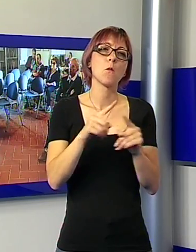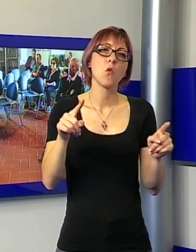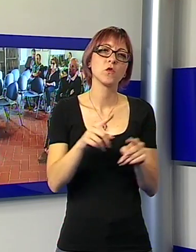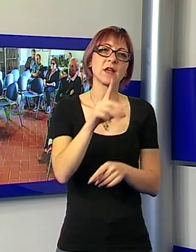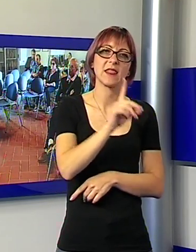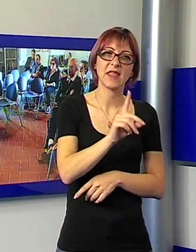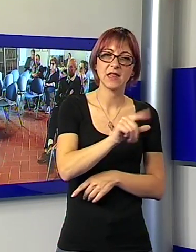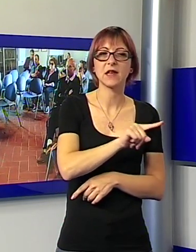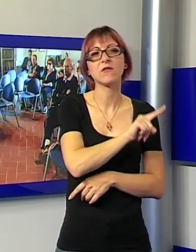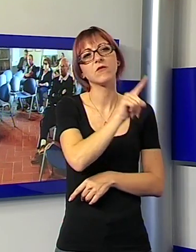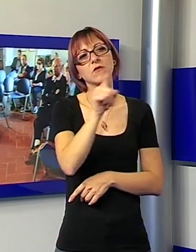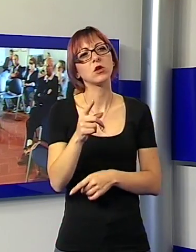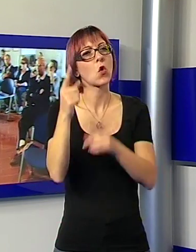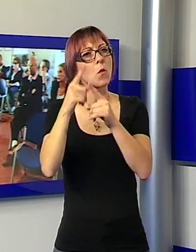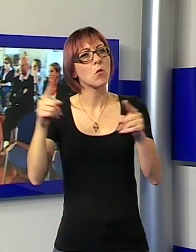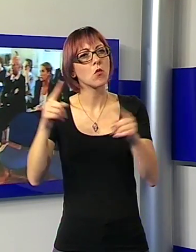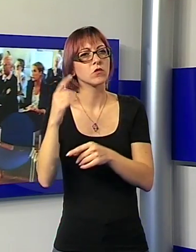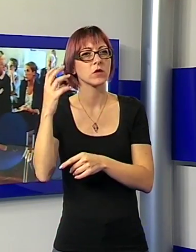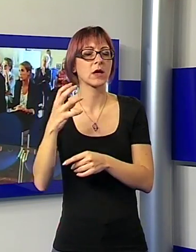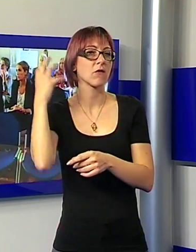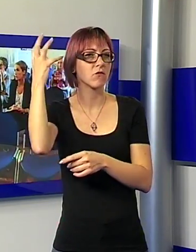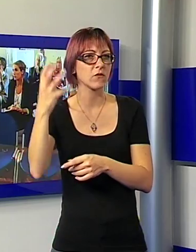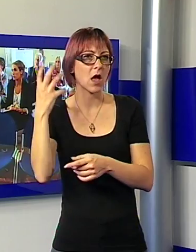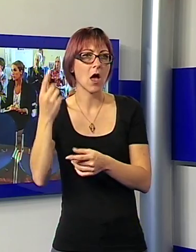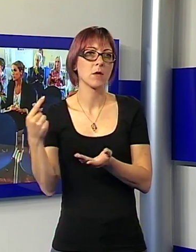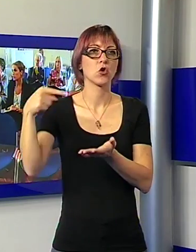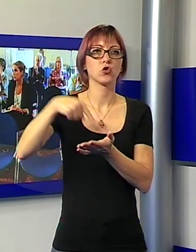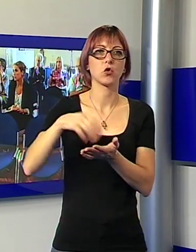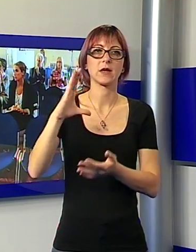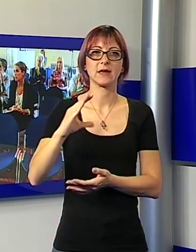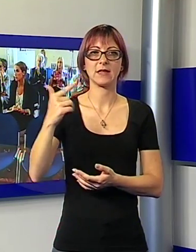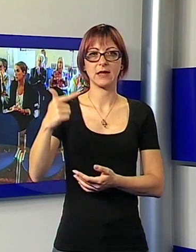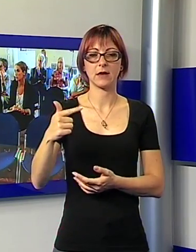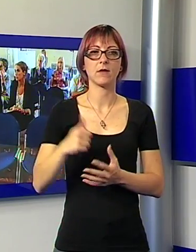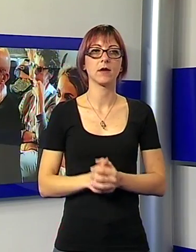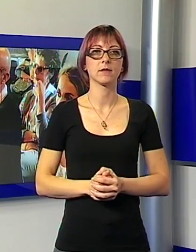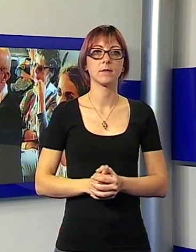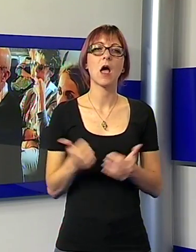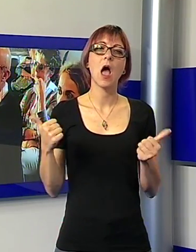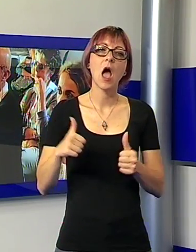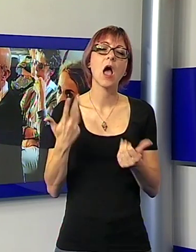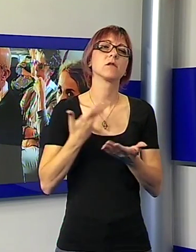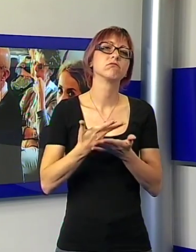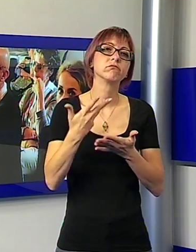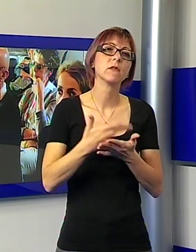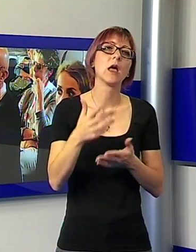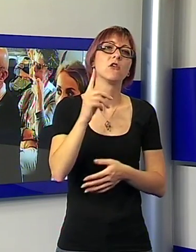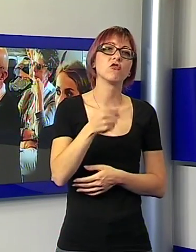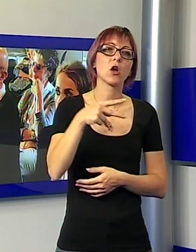al connubio tra musica e fiabe con il ritorno di Cristiana Traversa. A Giacomo Puccini sono invece dedicati la messa in scena della